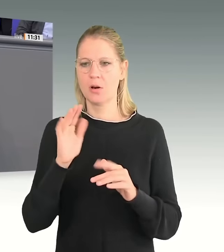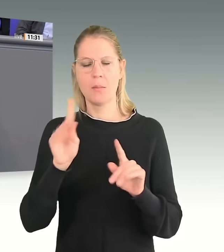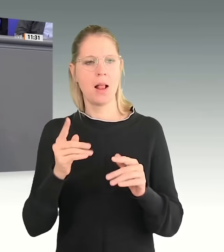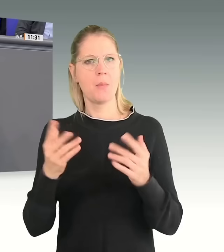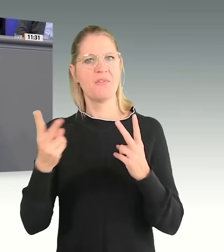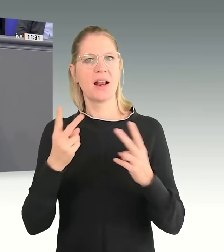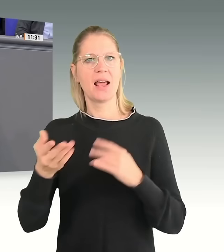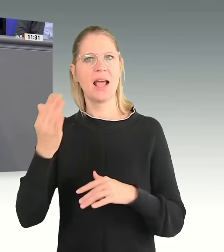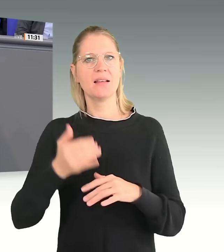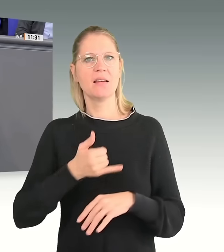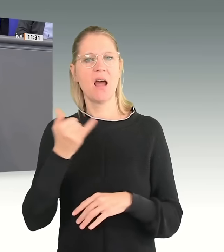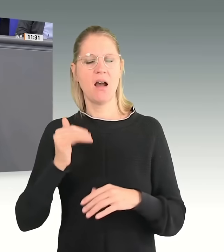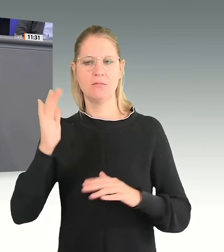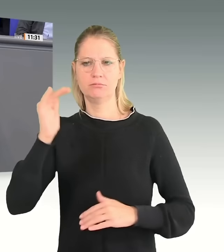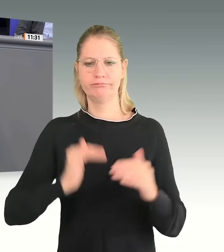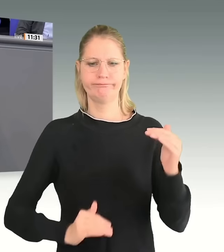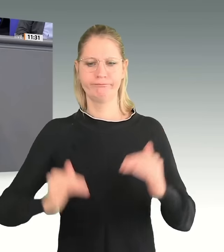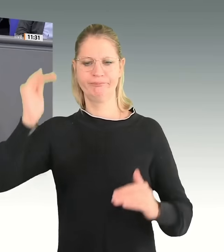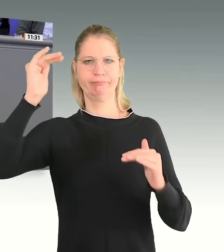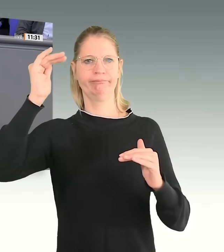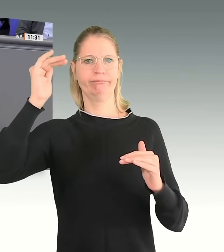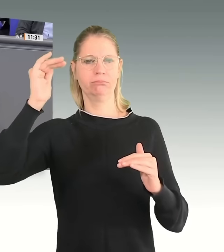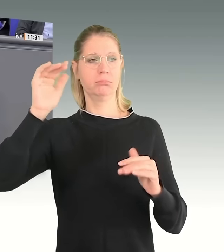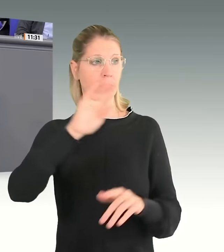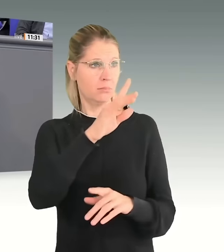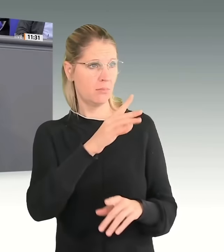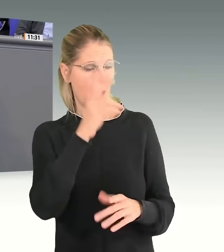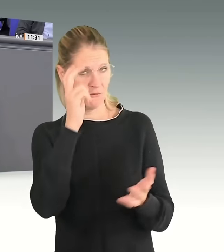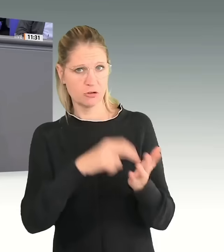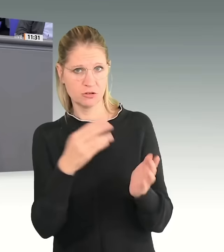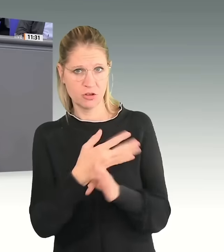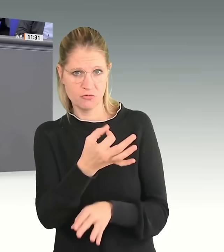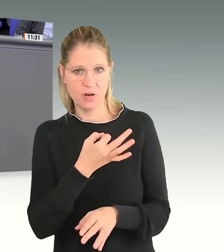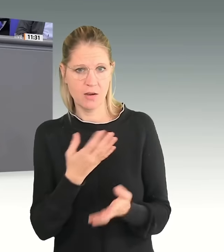Jahr. Herr Kollege, erlauben Sie eine Zwischenfrage aus der Fraktion Bündnis 90 Die Grünen? Ja, sehr gerne.